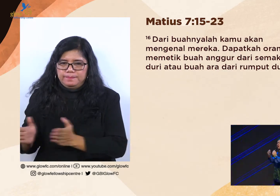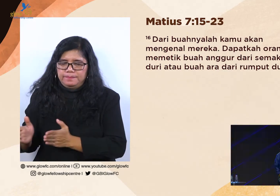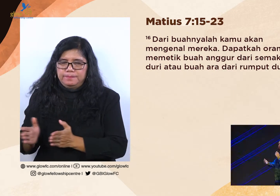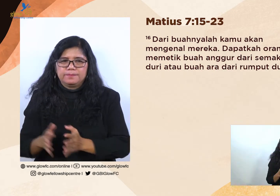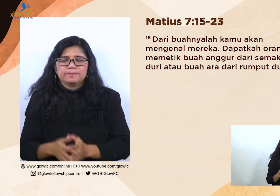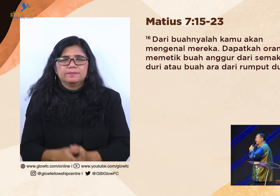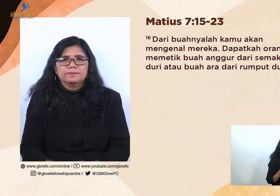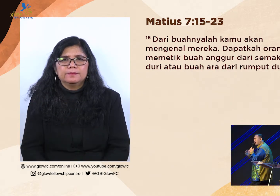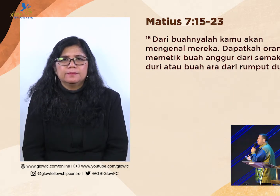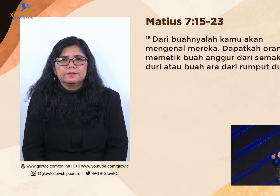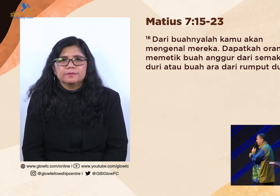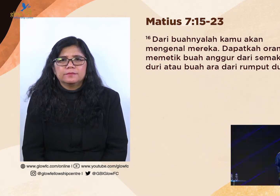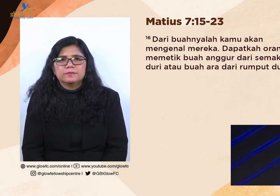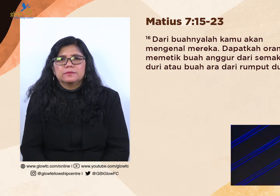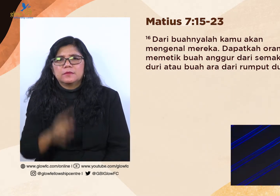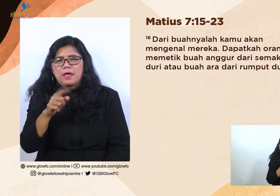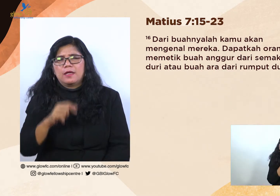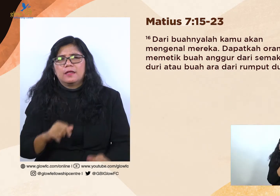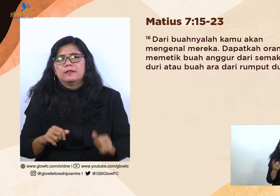Ayat 16.